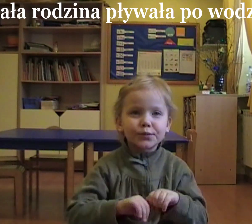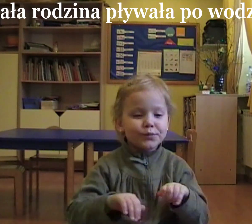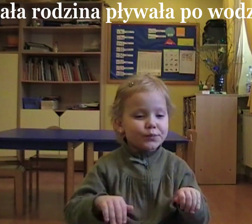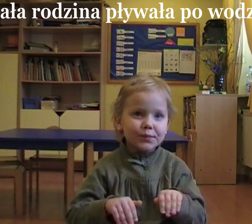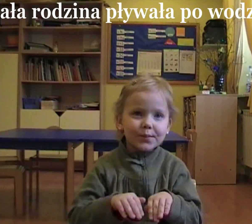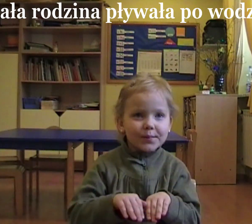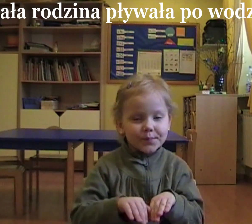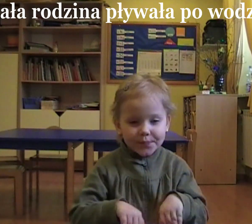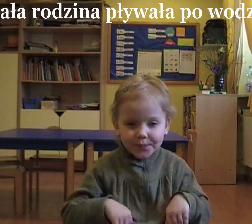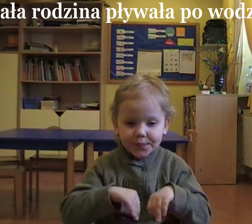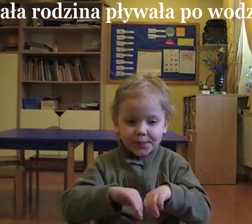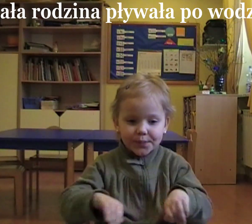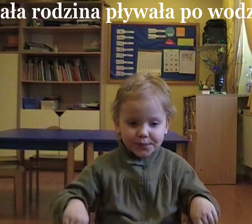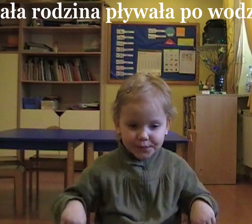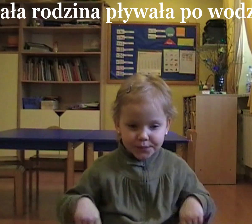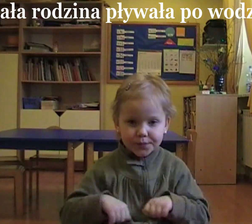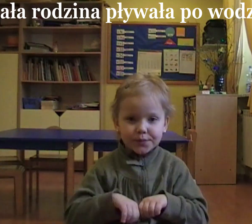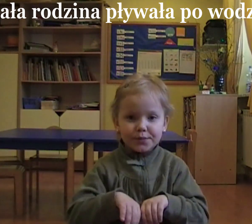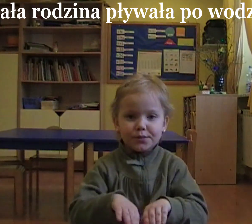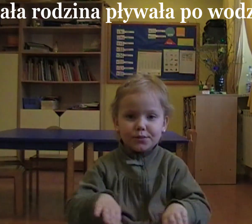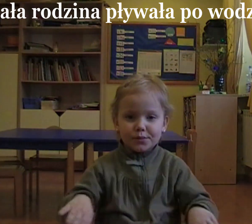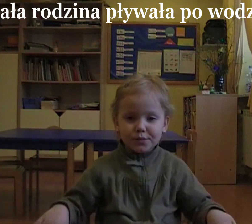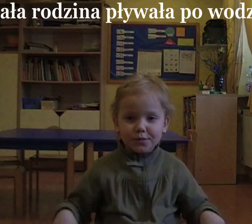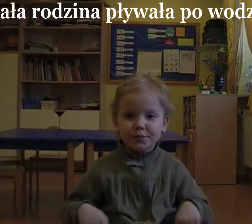Cała rodzina pływała po wodzie.